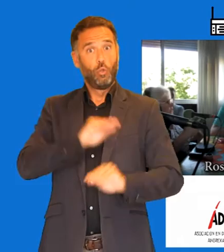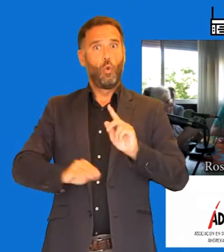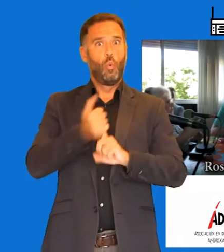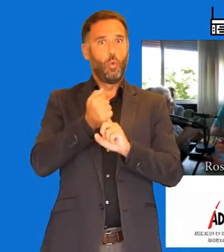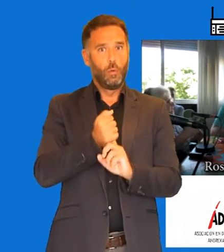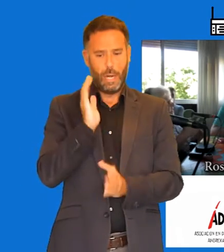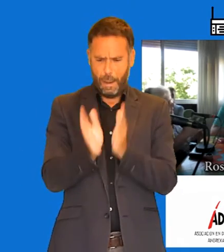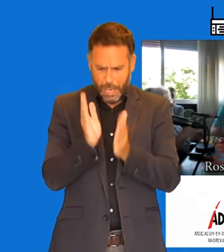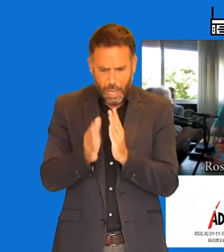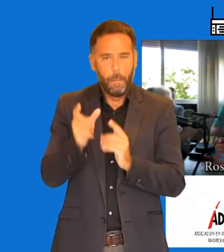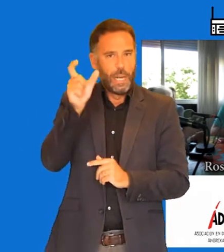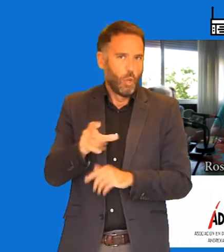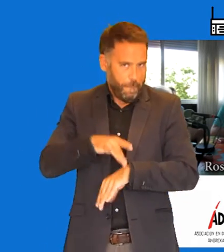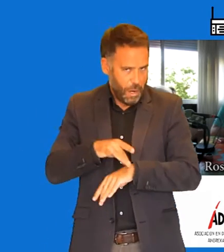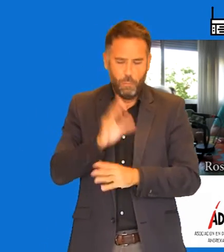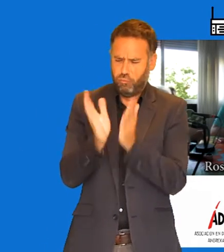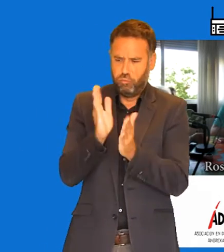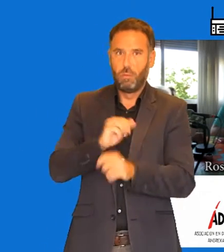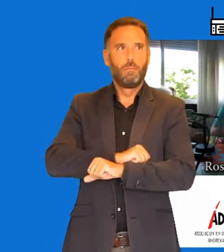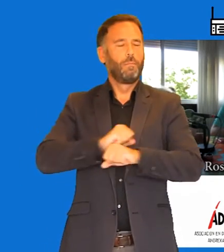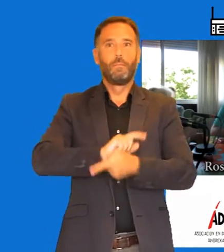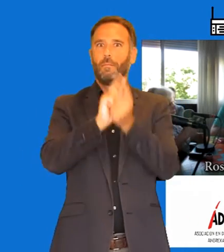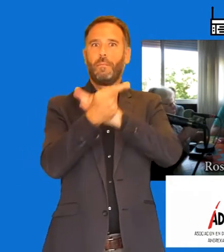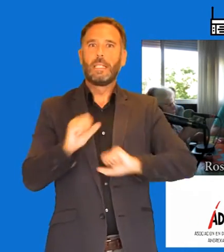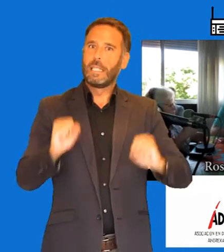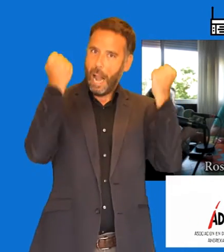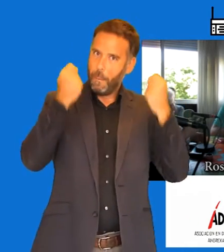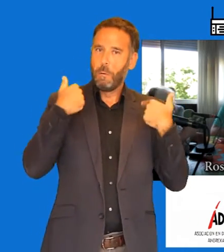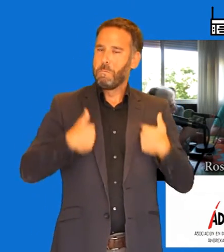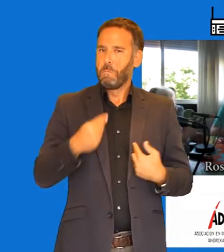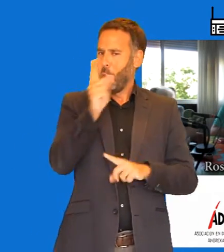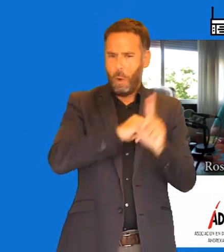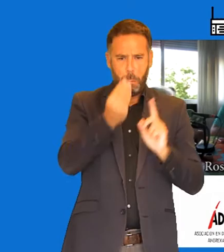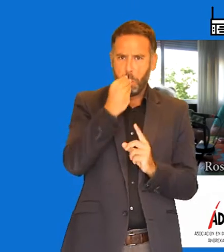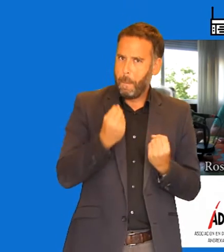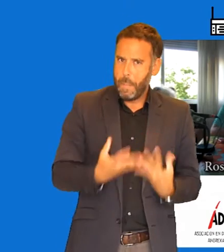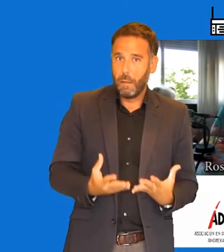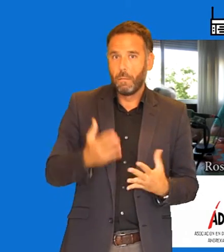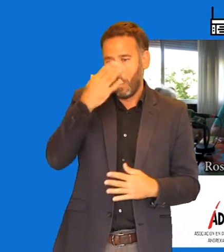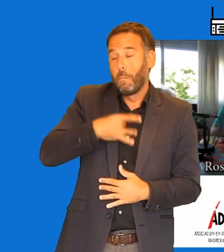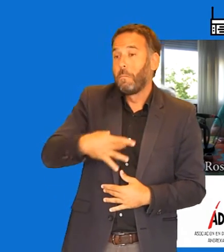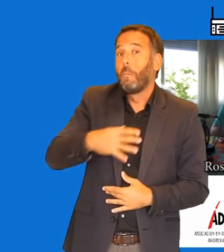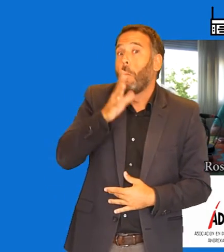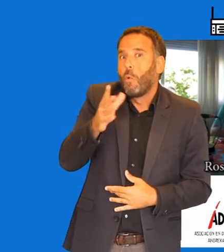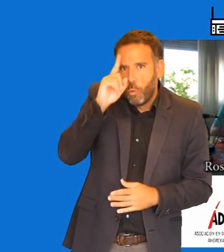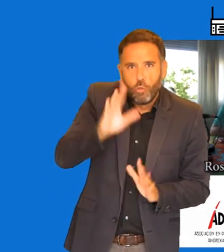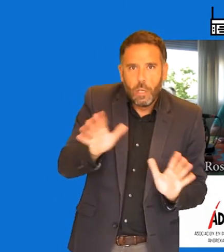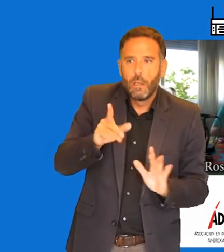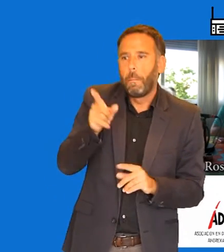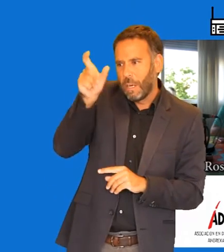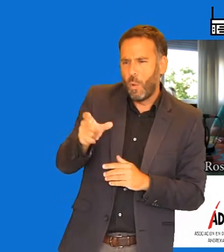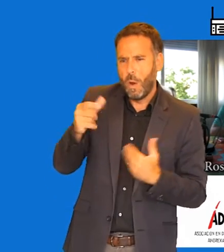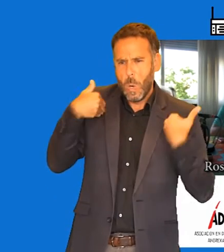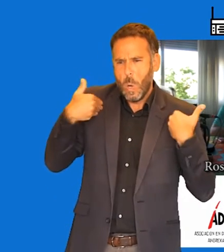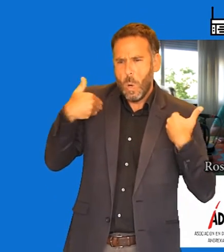está controlado, porque yo me imagino, no lo sé, te hablo desde mi desconocimiento, quien haya padecido anorexia o bulimia en cualquier